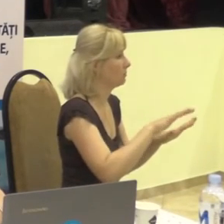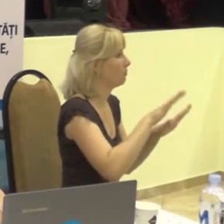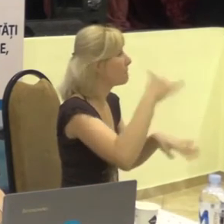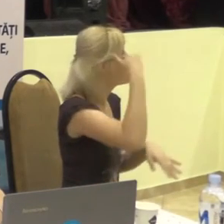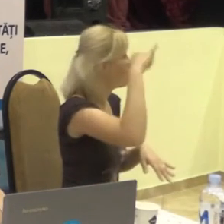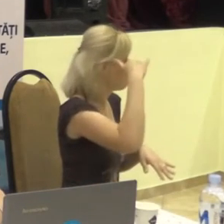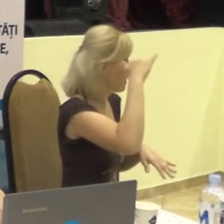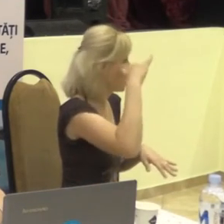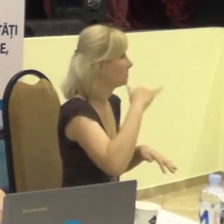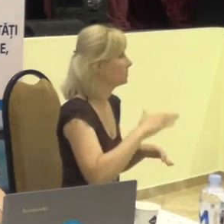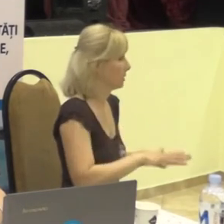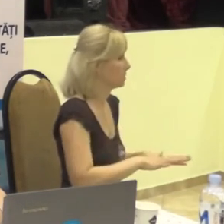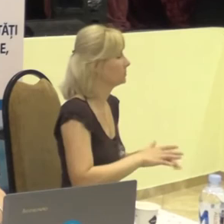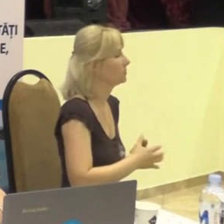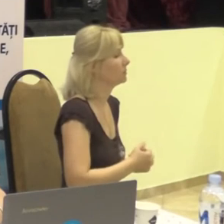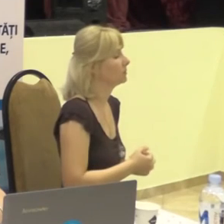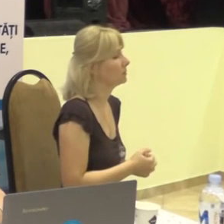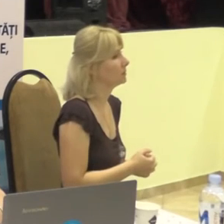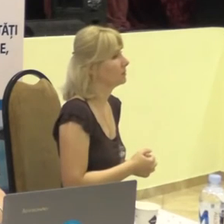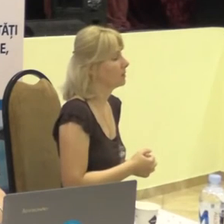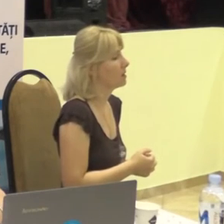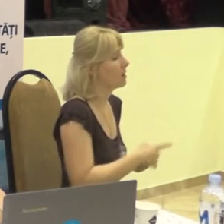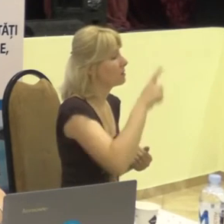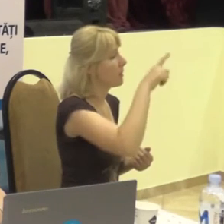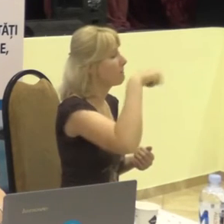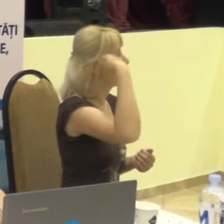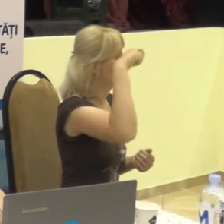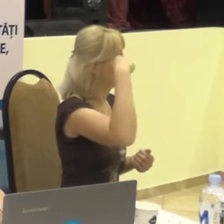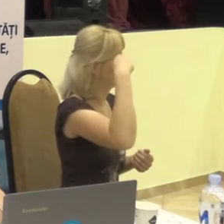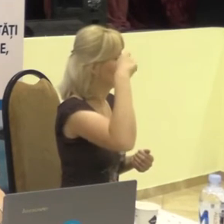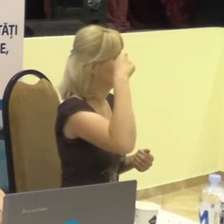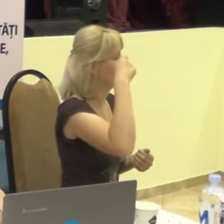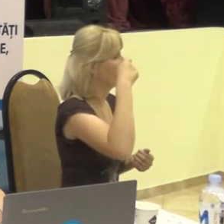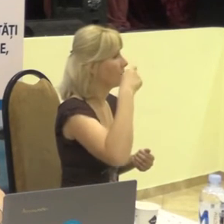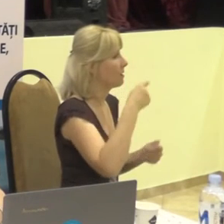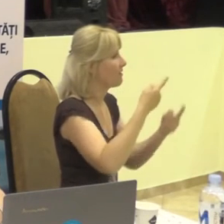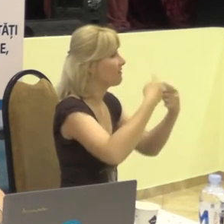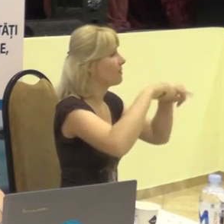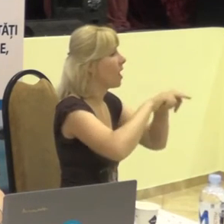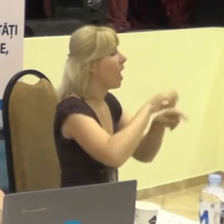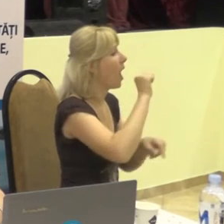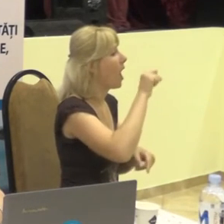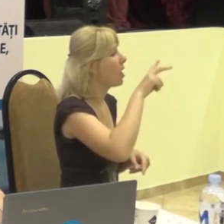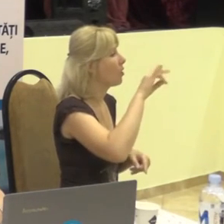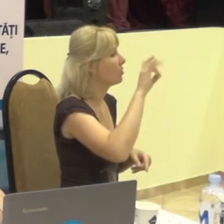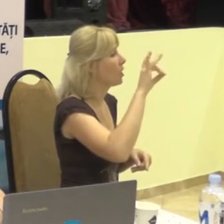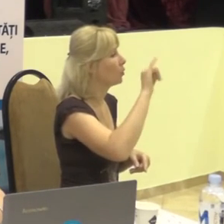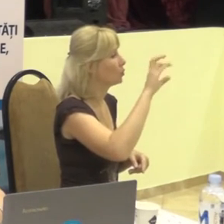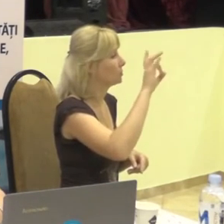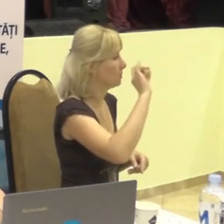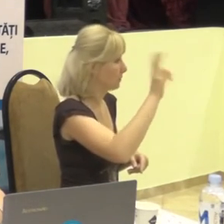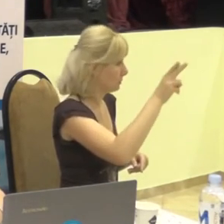Vălți. Președintea filială este Aleona Gusnac.